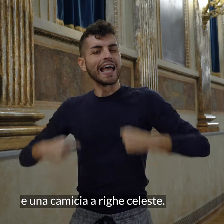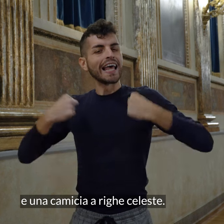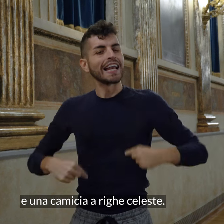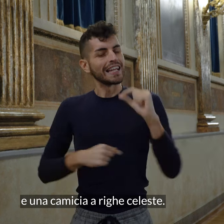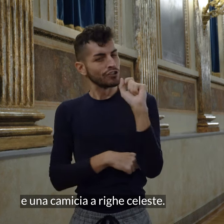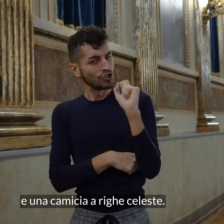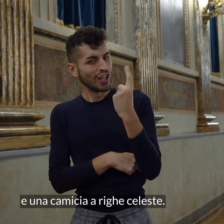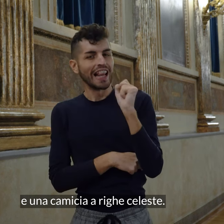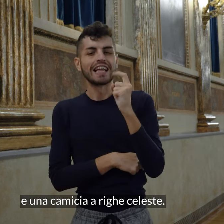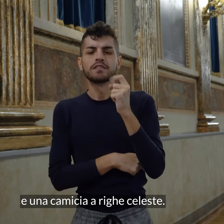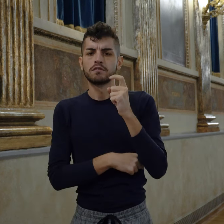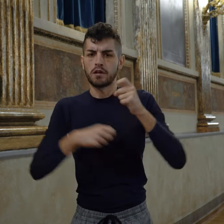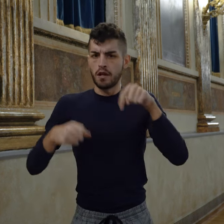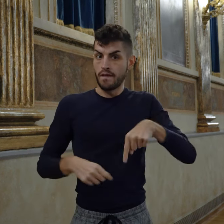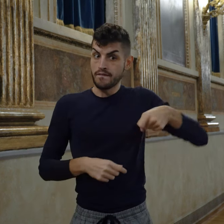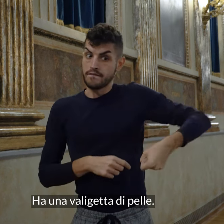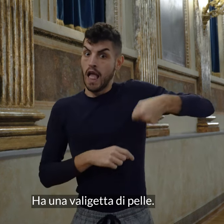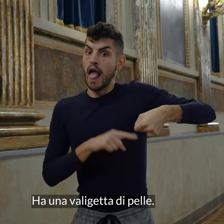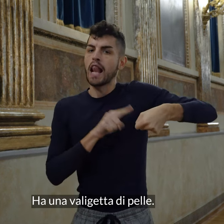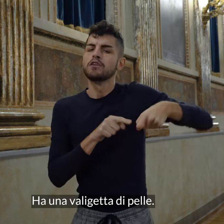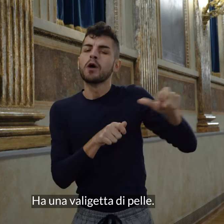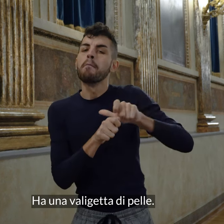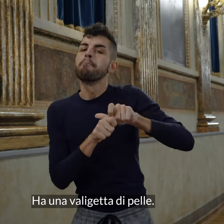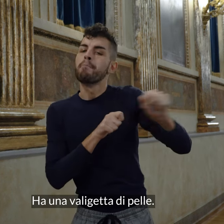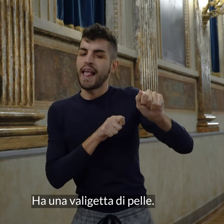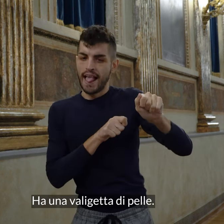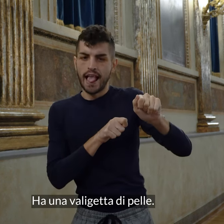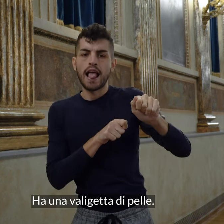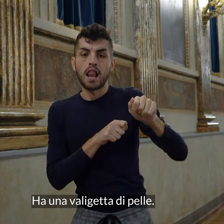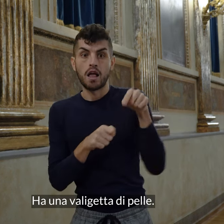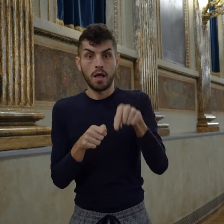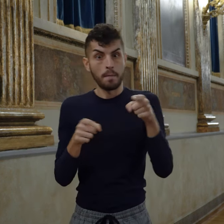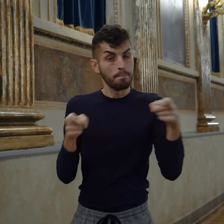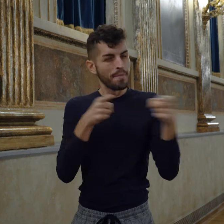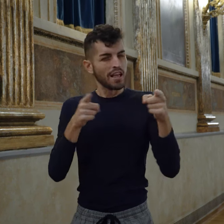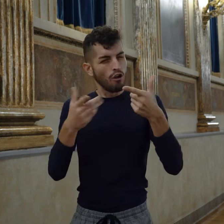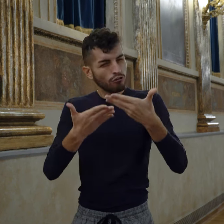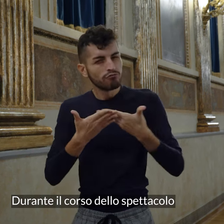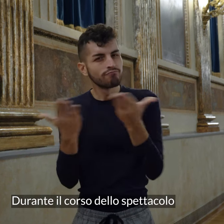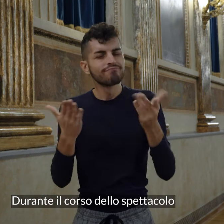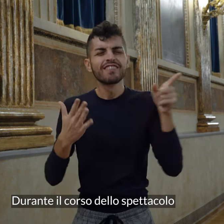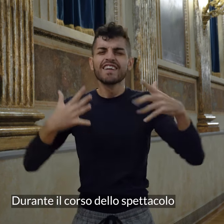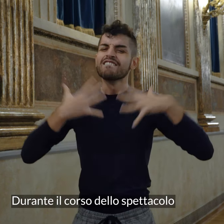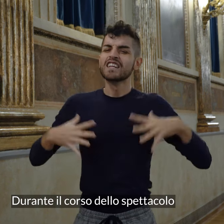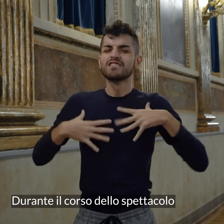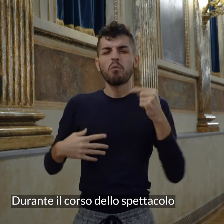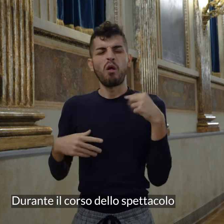celeste Ha una valigetta di pelle Durante il corso dello